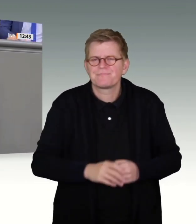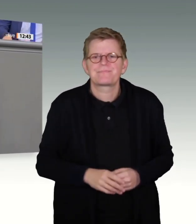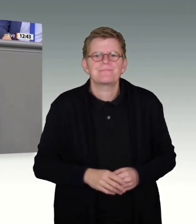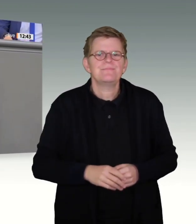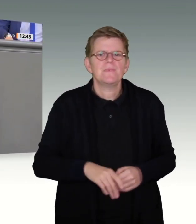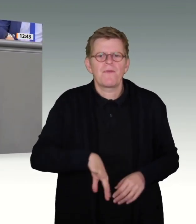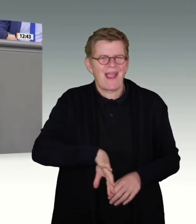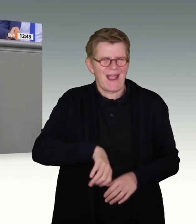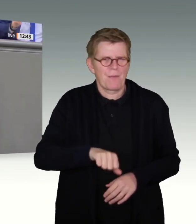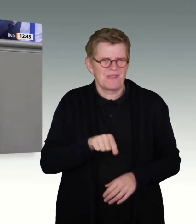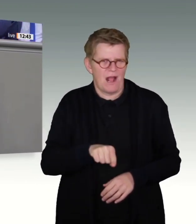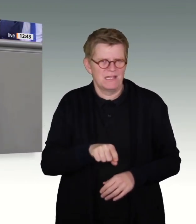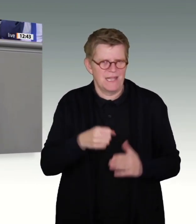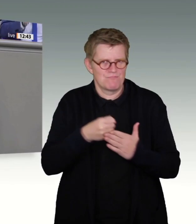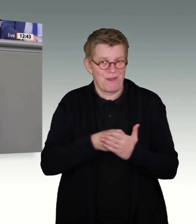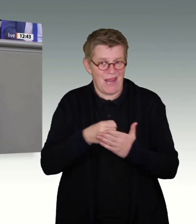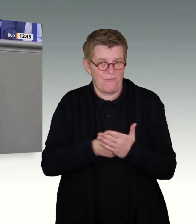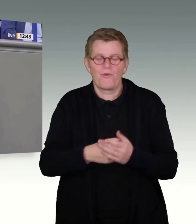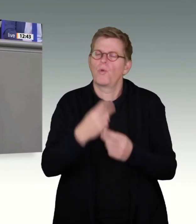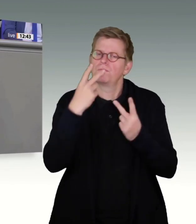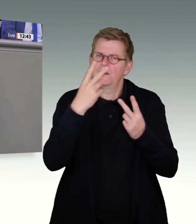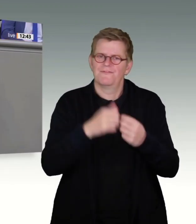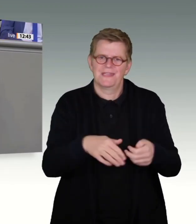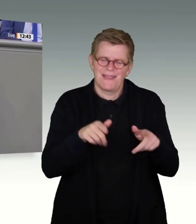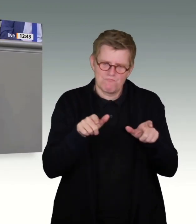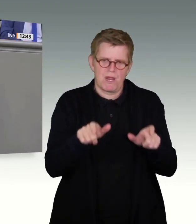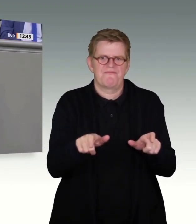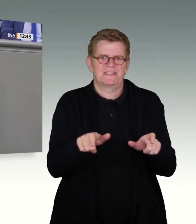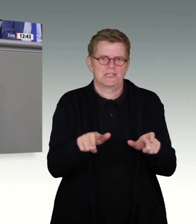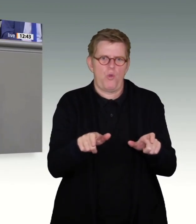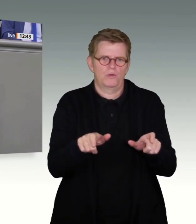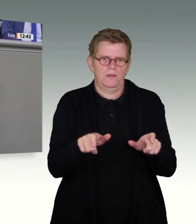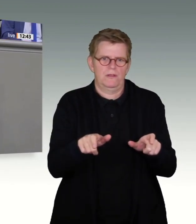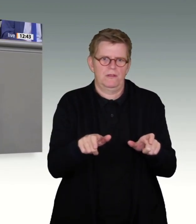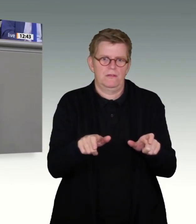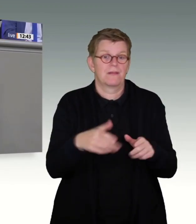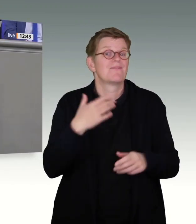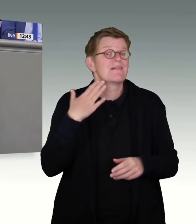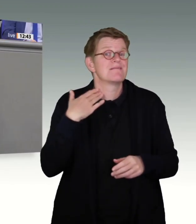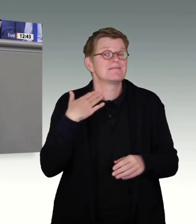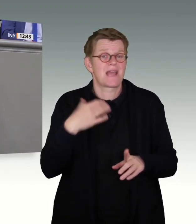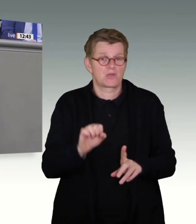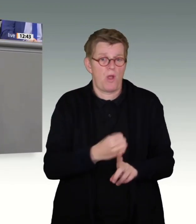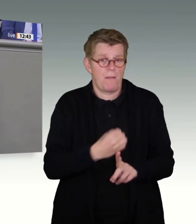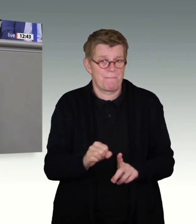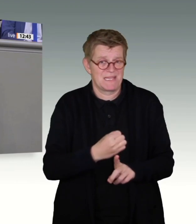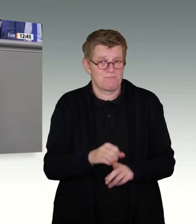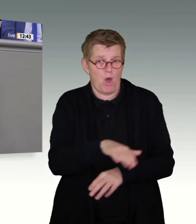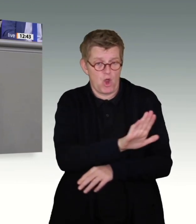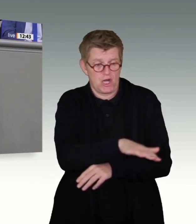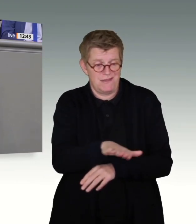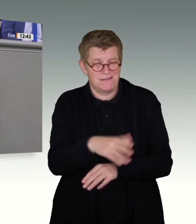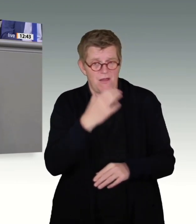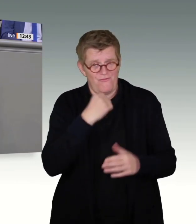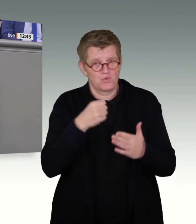Kriminalität auch sehr wichtig ist, präventiv vorzugehen, um eben gerade den sexuellen Missbrauch von